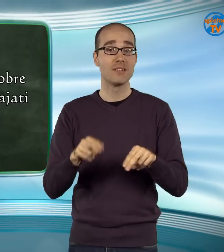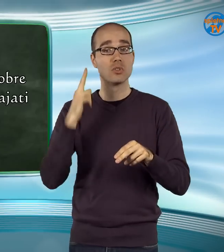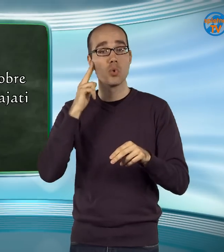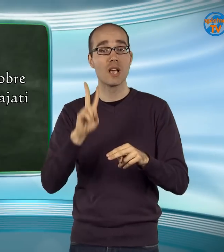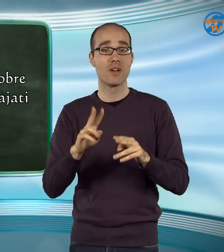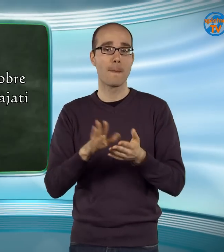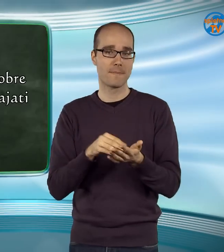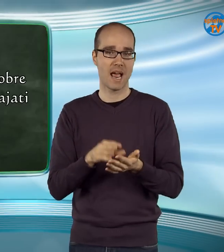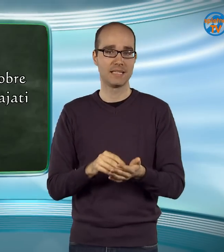praksi.